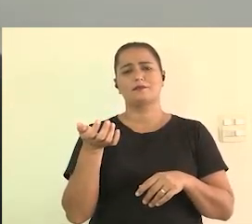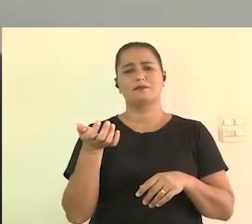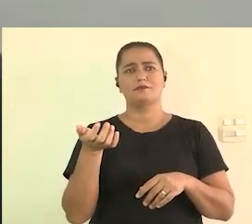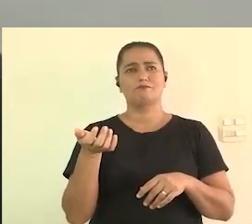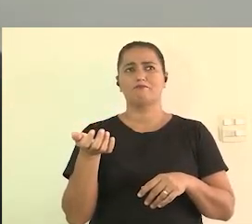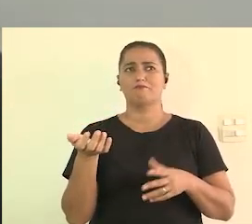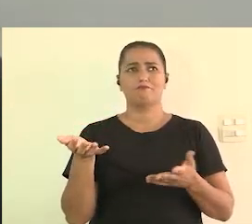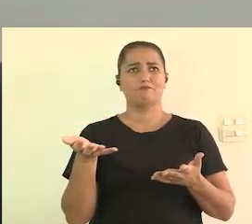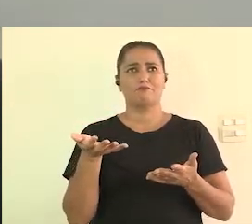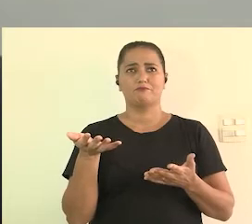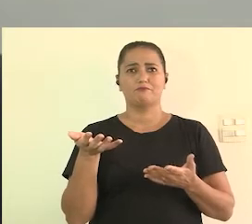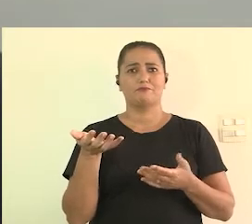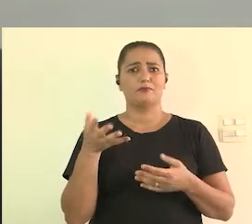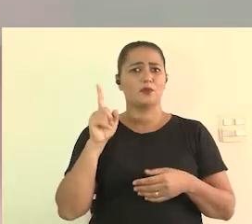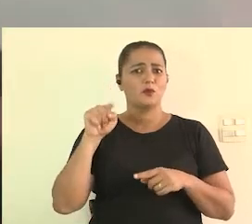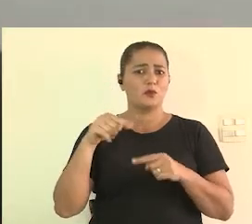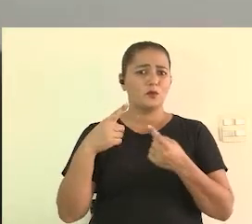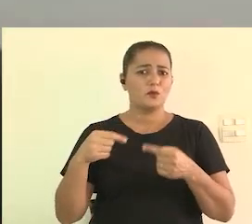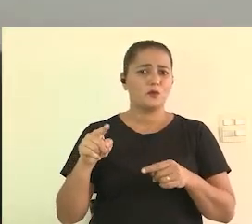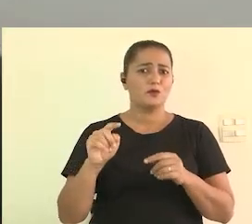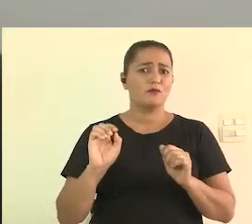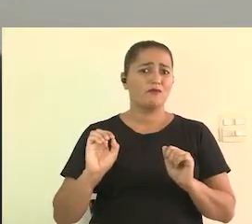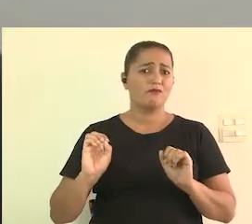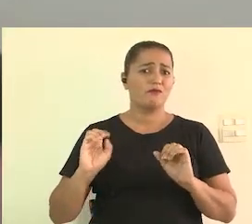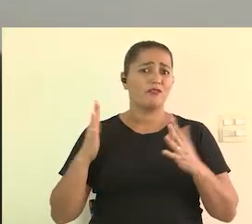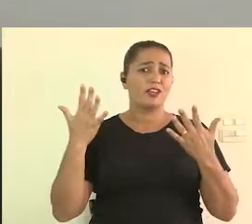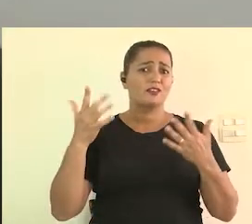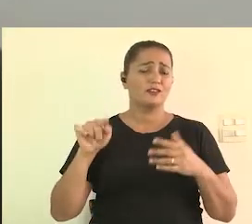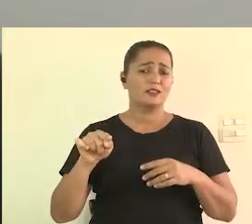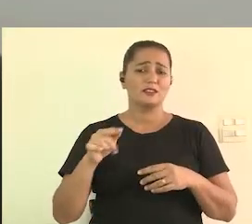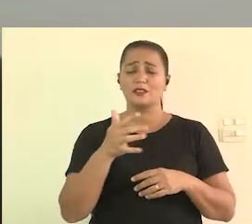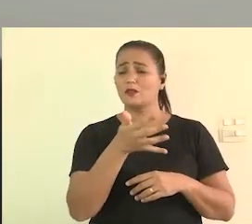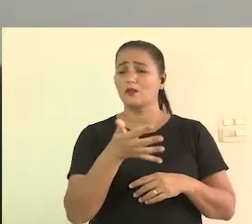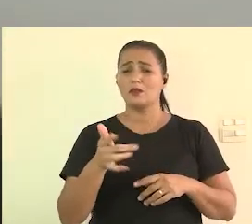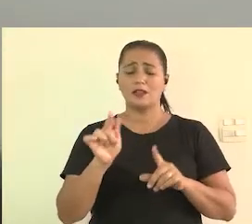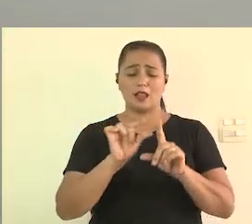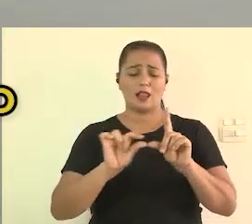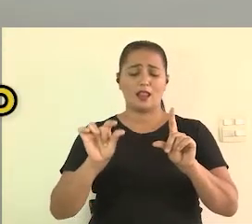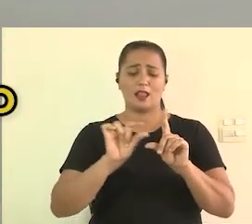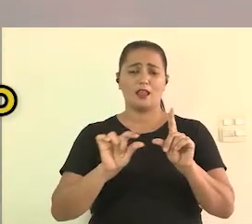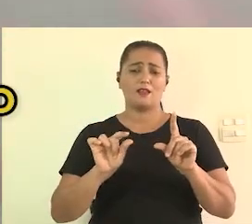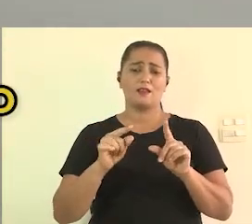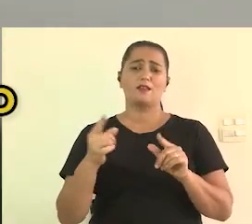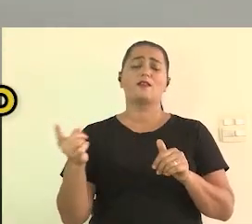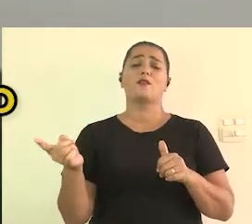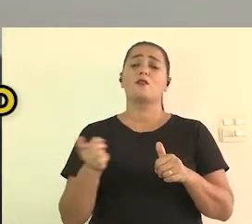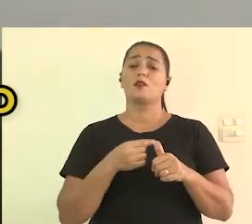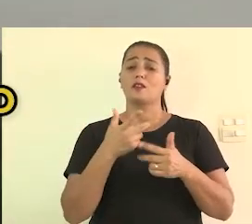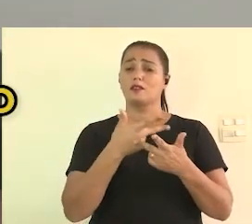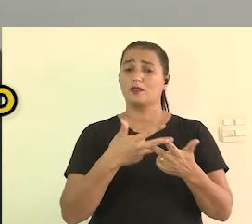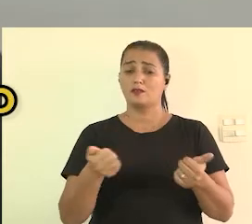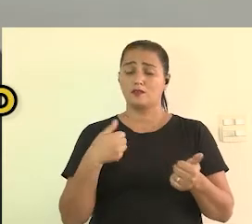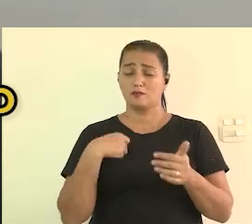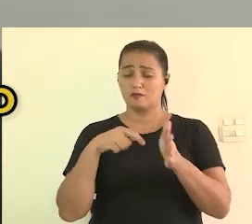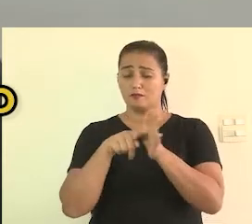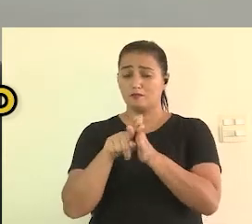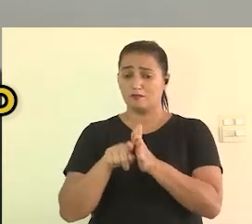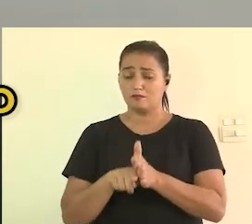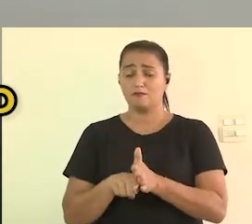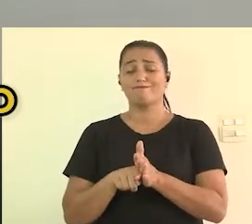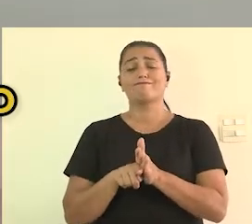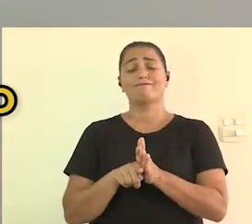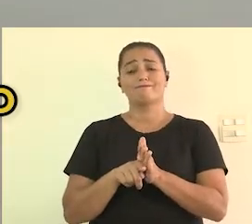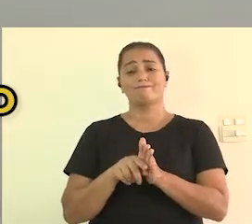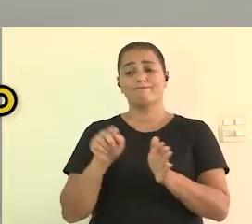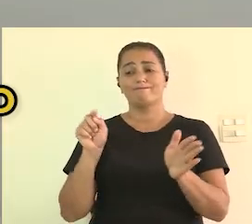música festival porque existe essa resistência de ter a Legenda uma das coisas que eu fui pesquisando e